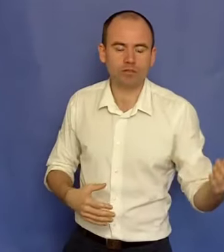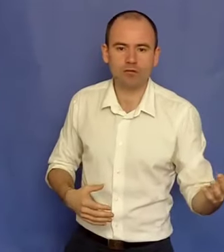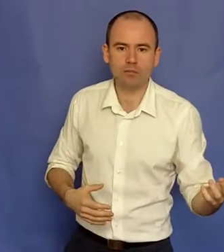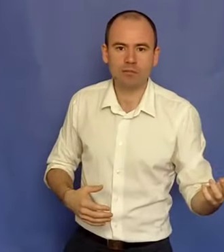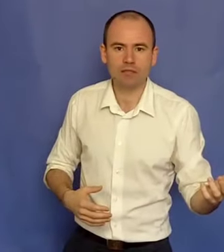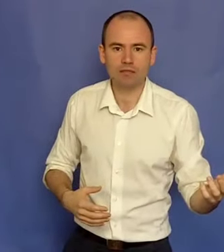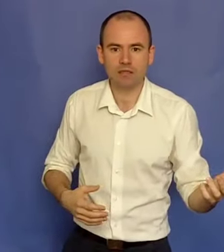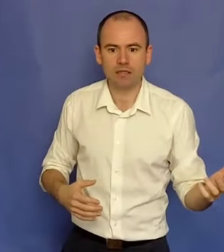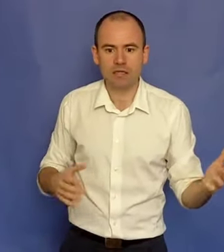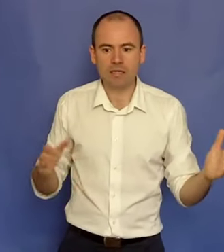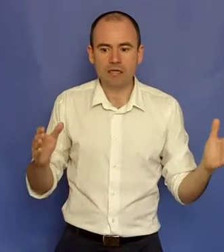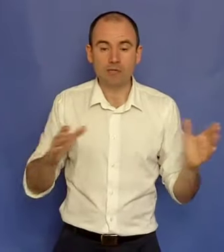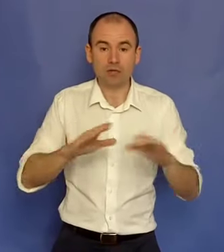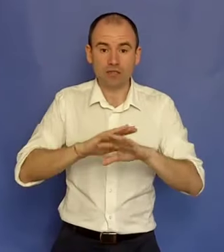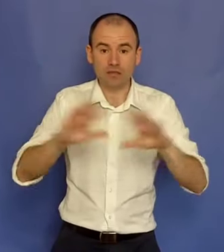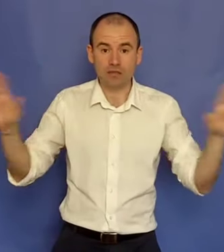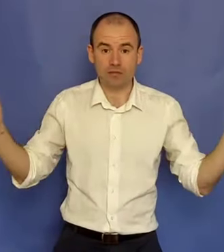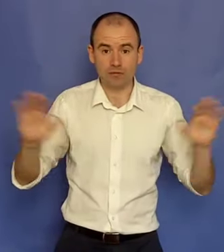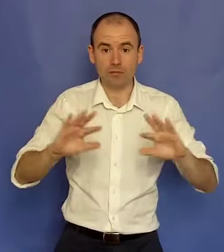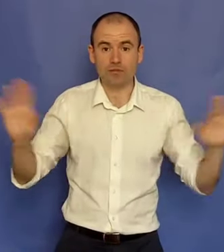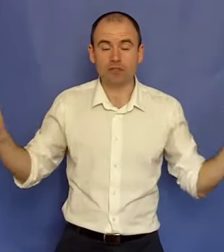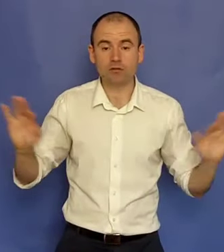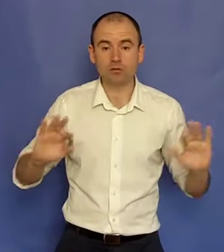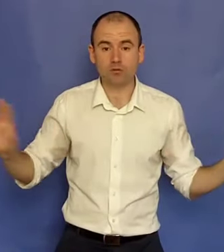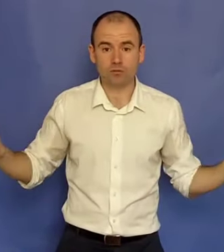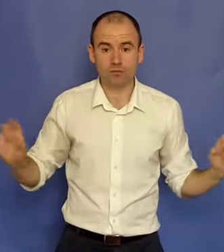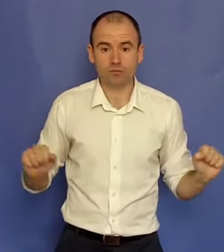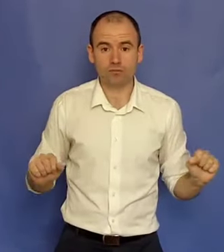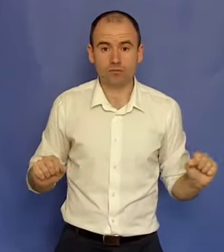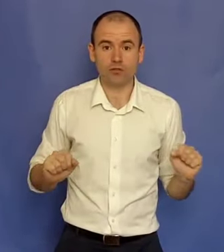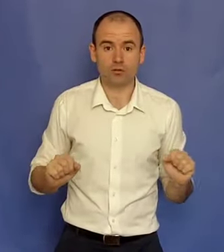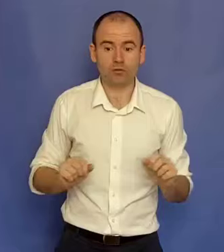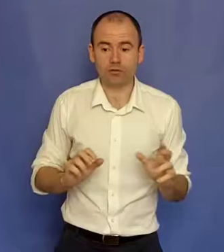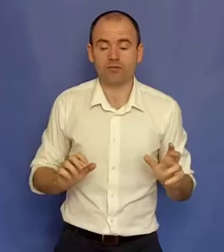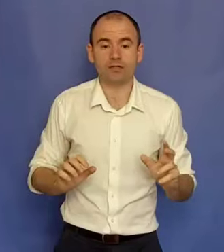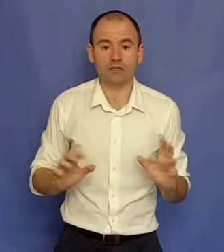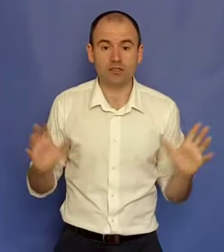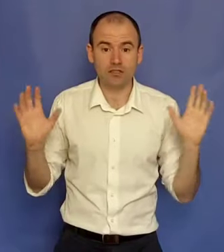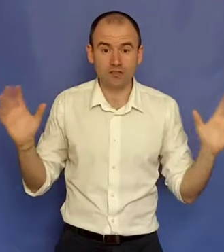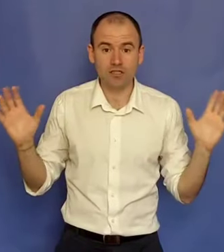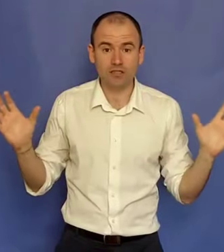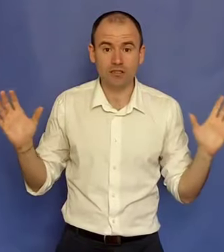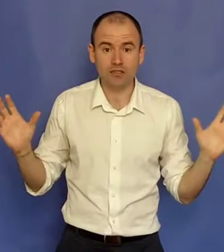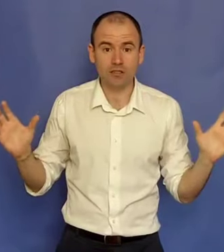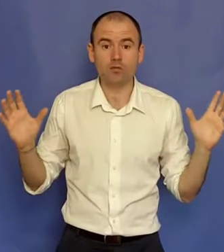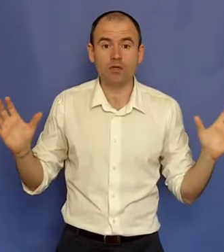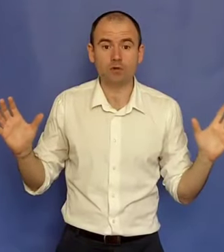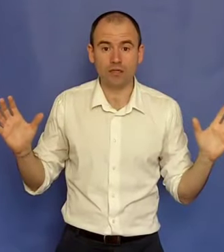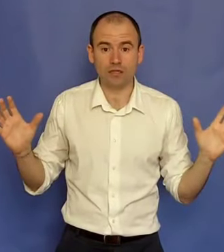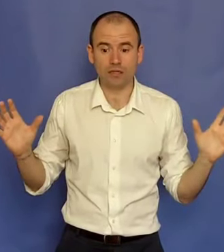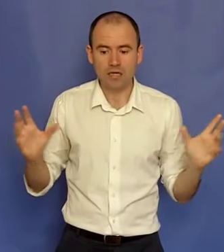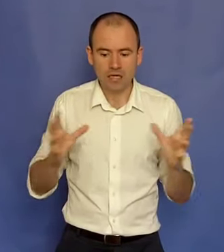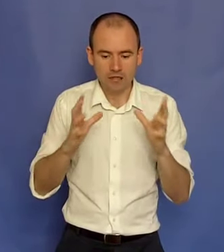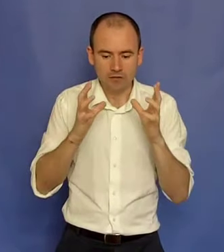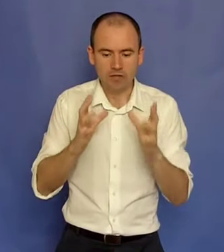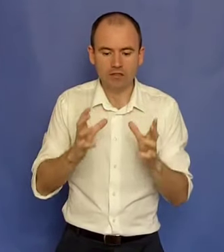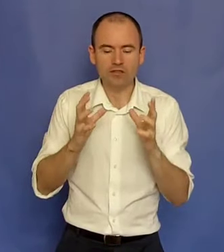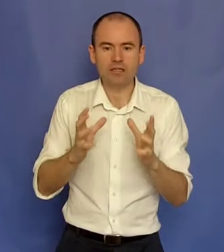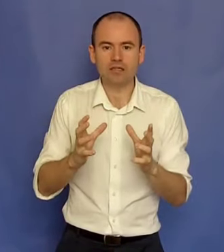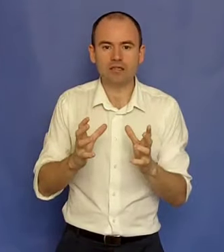ne dezvoltăm abilitățile. E important să îndepărtezi totul din jurul tău și din viața ta ce îți distrage atenția și nu e important, să faci zilnic